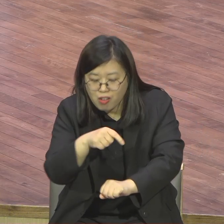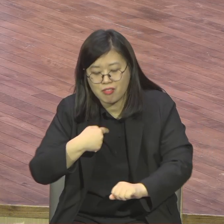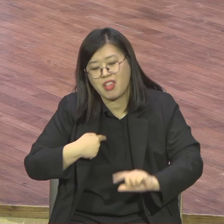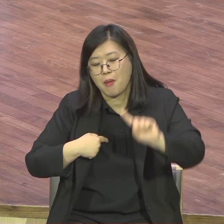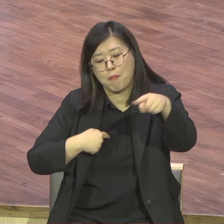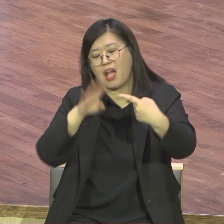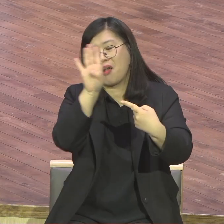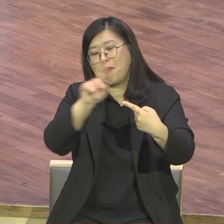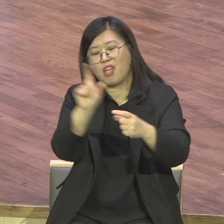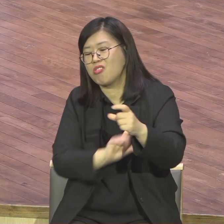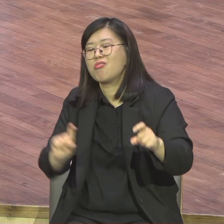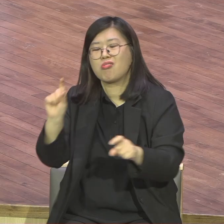백배